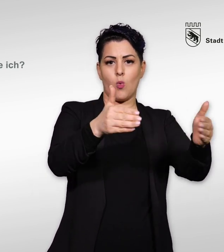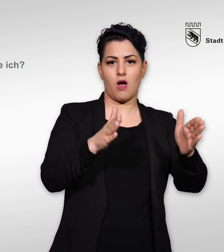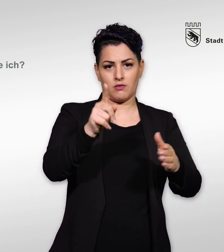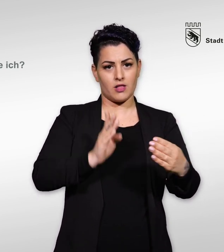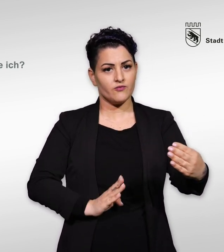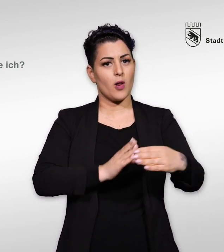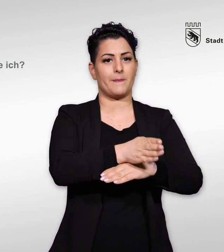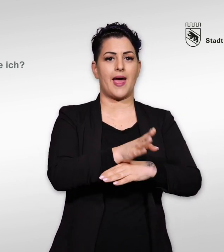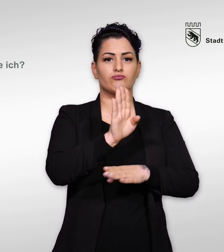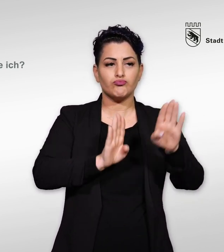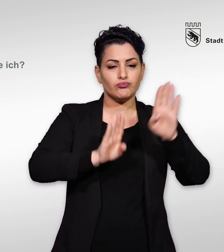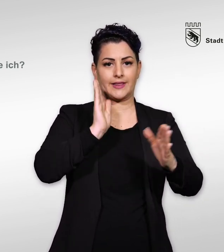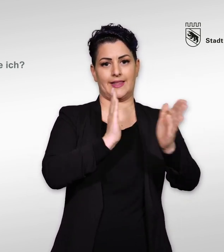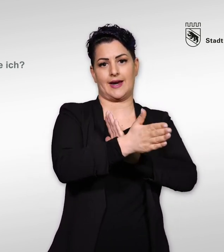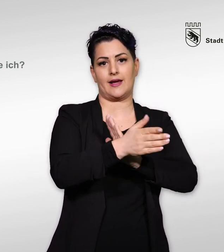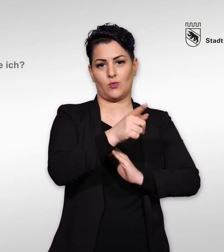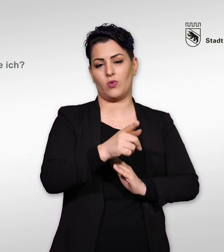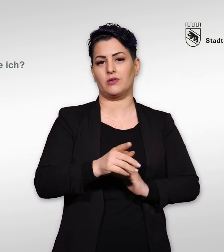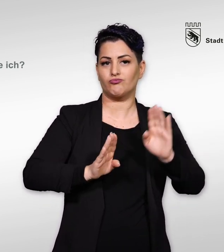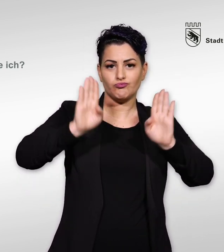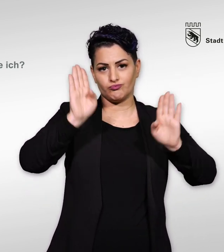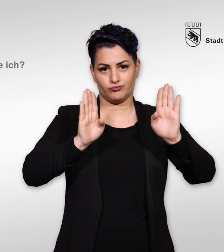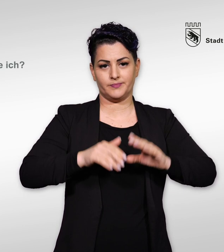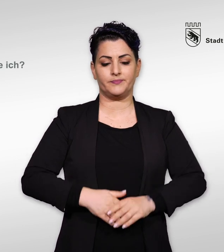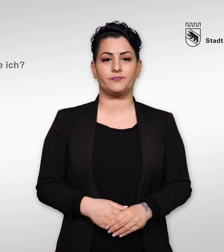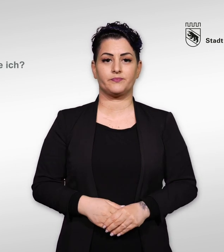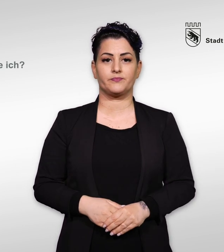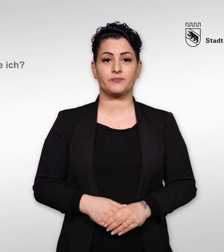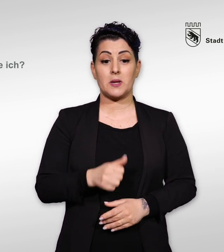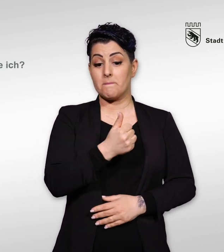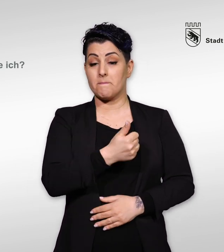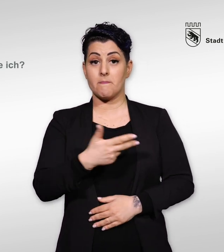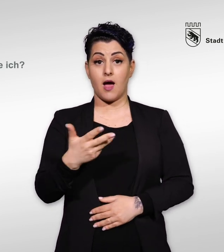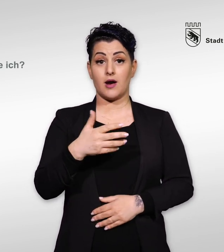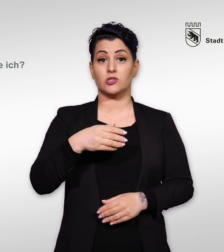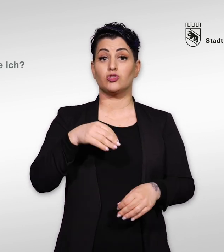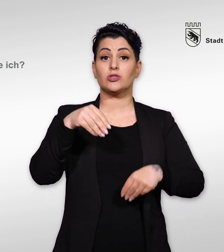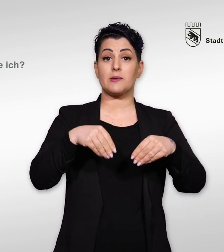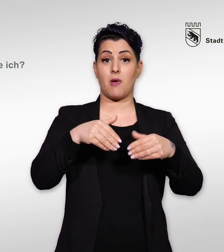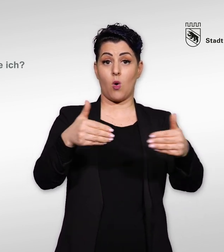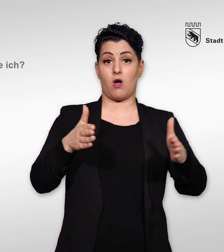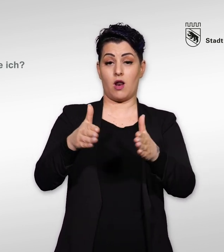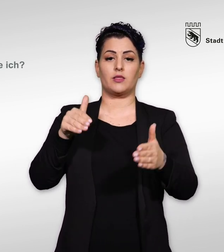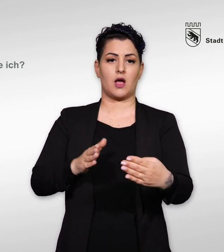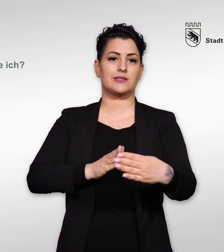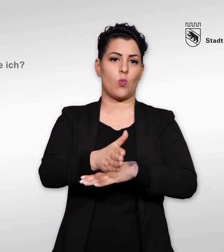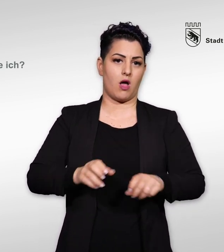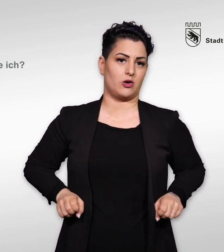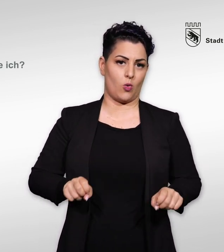Stadtteilen ein sogenanntes Stimmlokal, wo Sie Ihre Stimme direkt abgeben können. Manche Stimmlokale sind